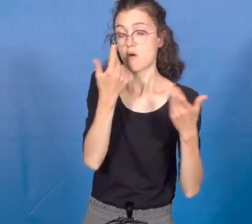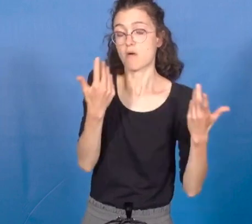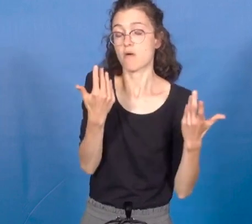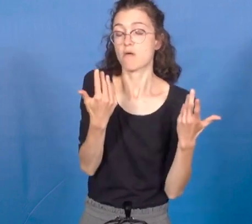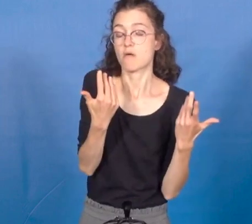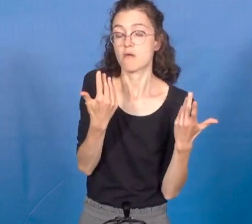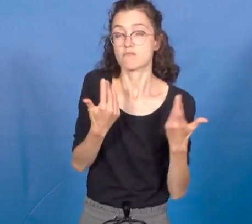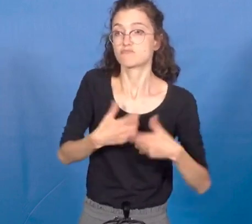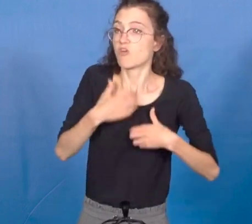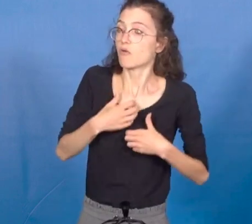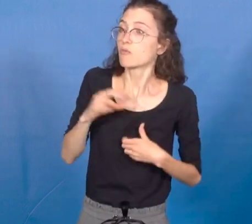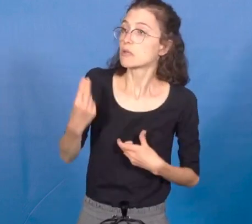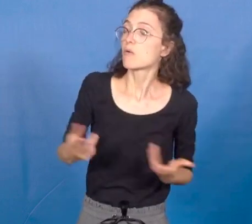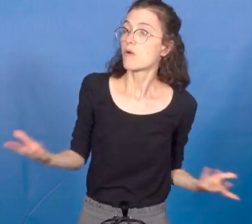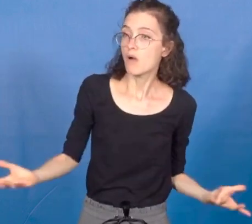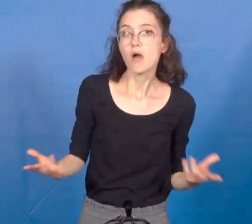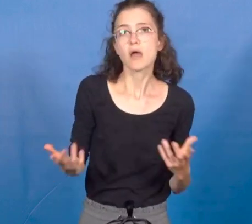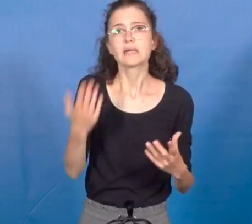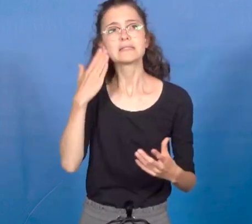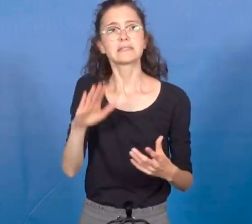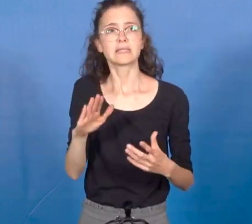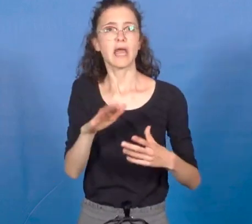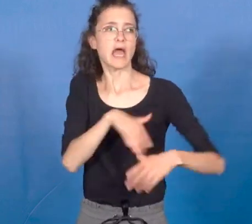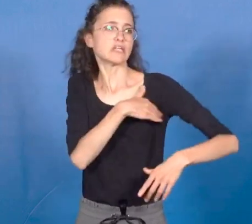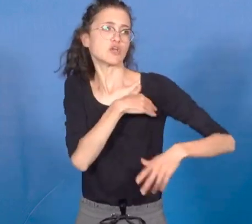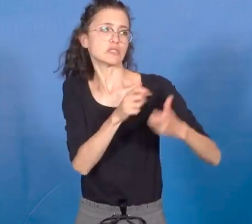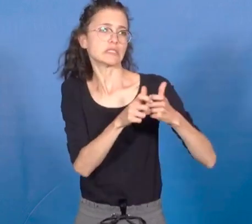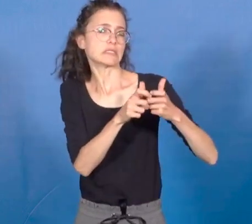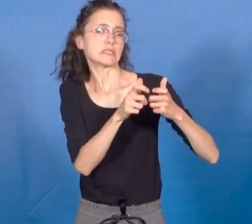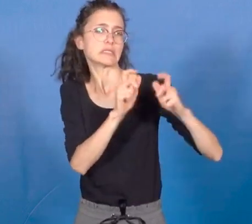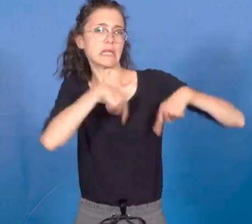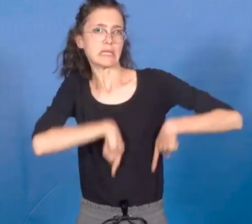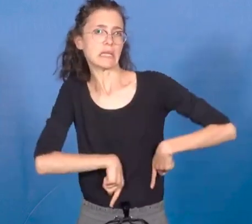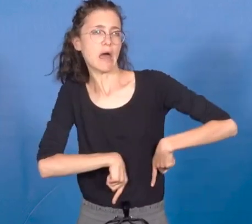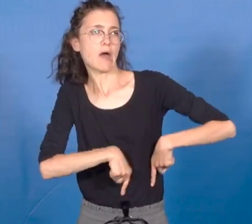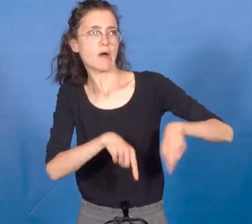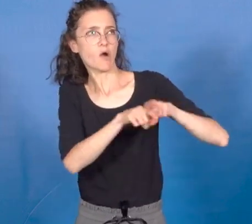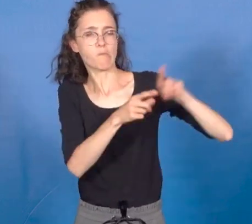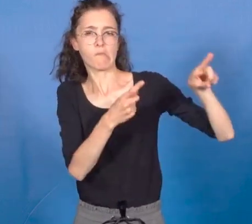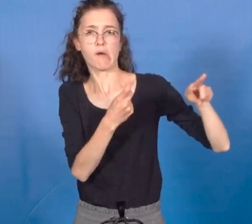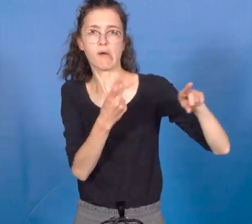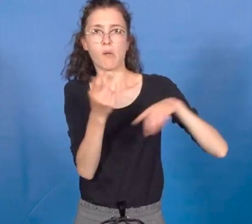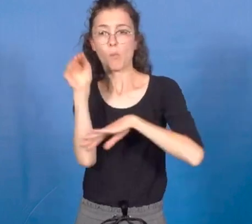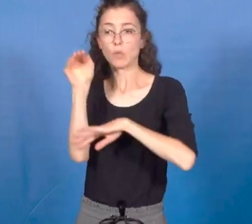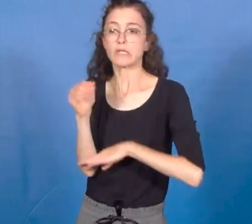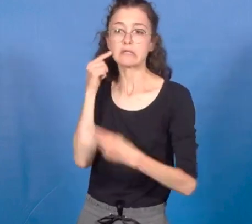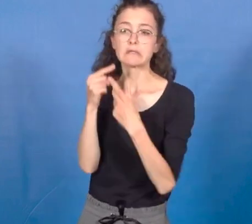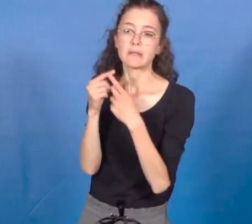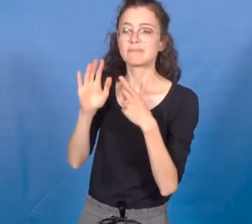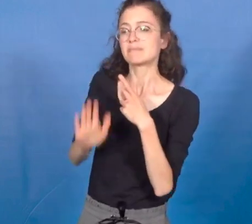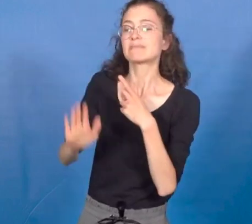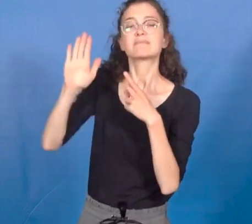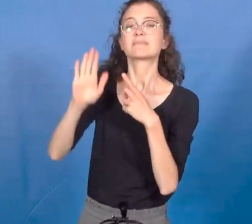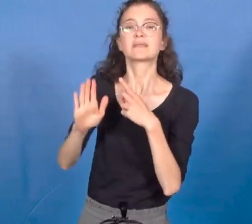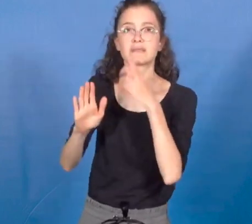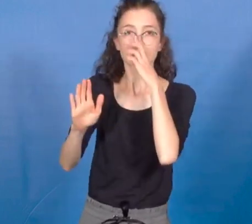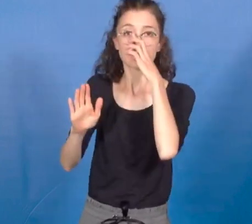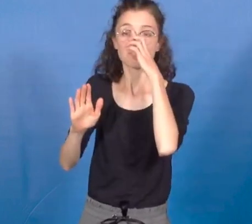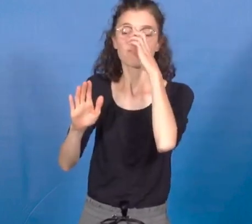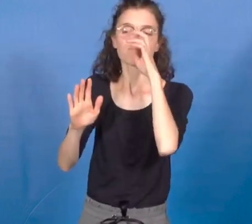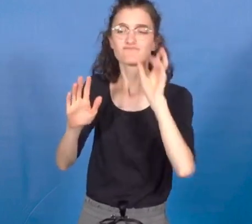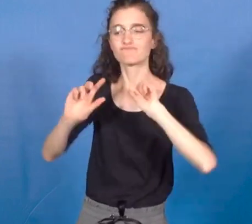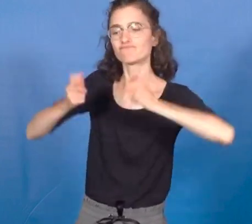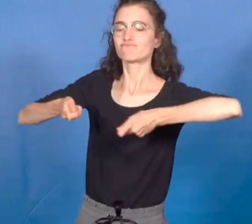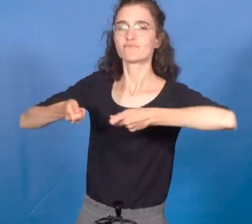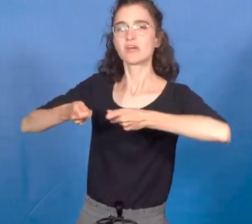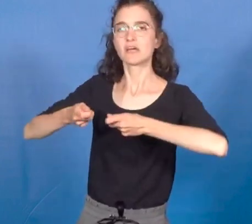sont des garde-fous, comme l'Agence nationale de sécurité sanitaire, en permettant par exemple au ministre de l'Agriculture de